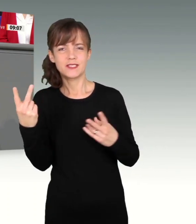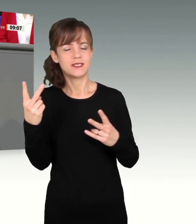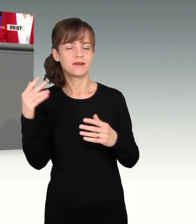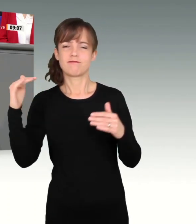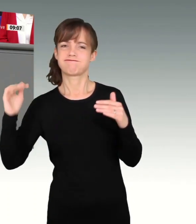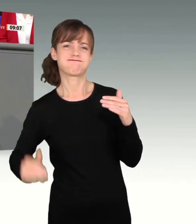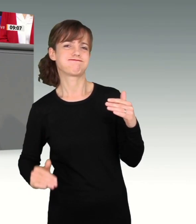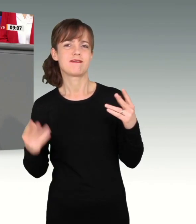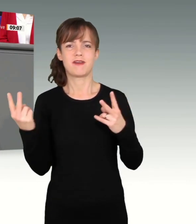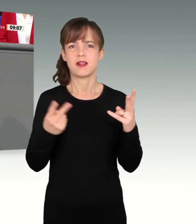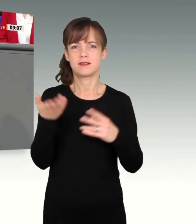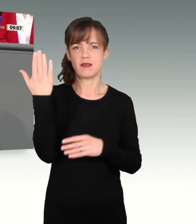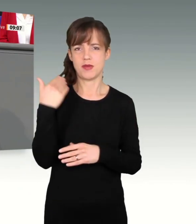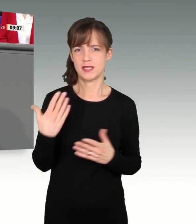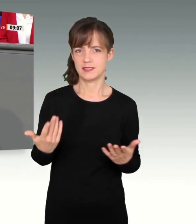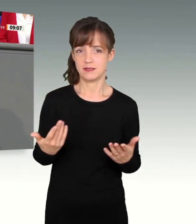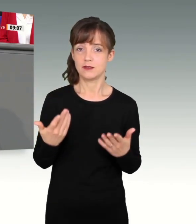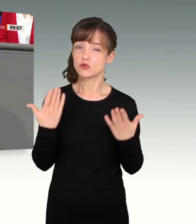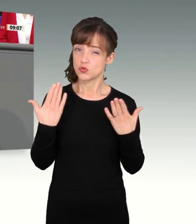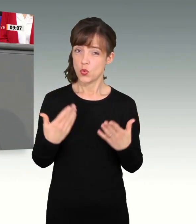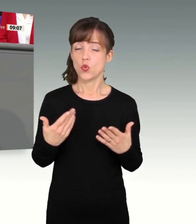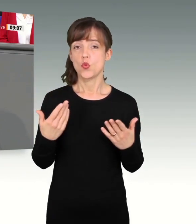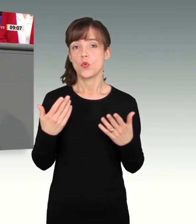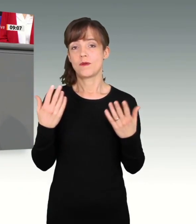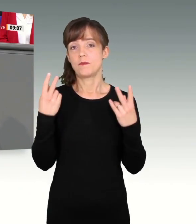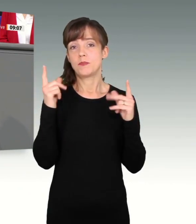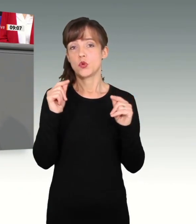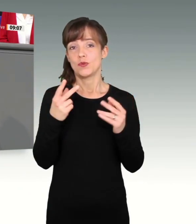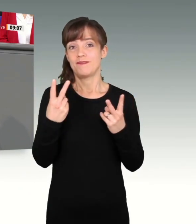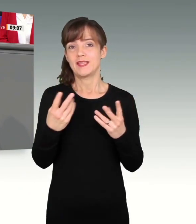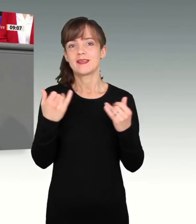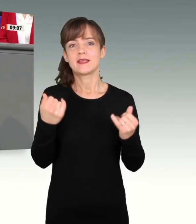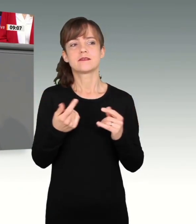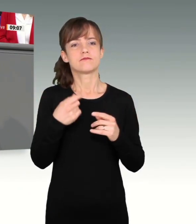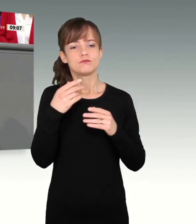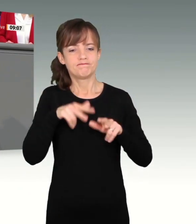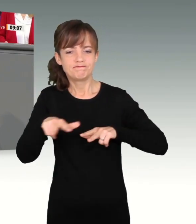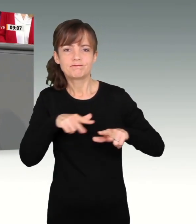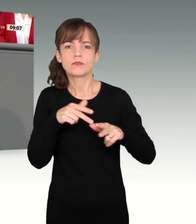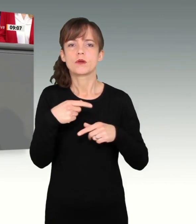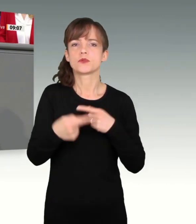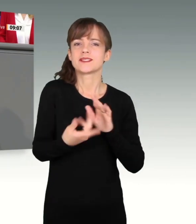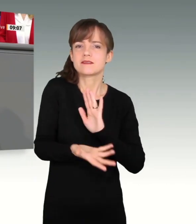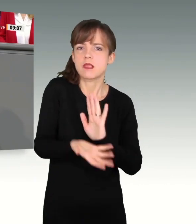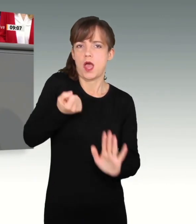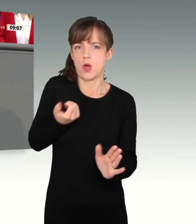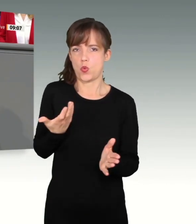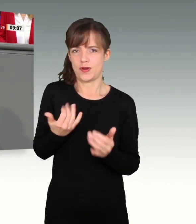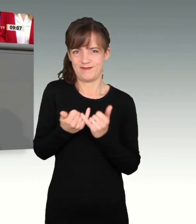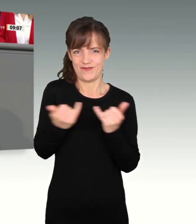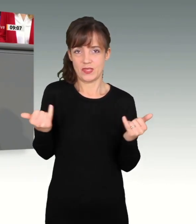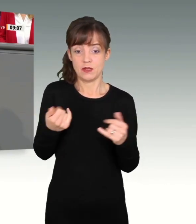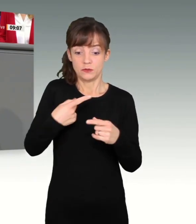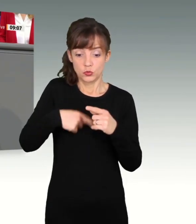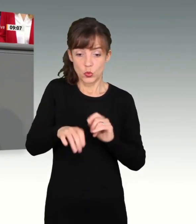geblieben ist. Es ist von grundlegender Bedeutung, jetzt einen Nachholprozess zu organisieren. Wir dürfen durch die